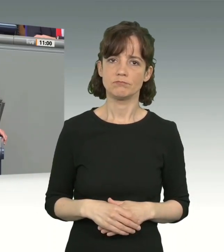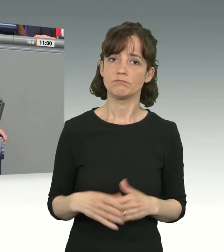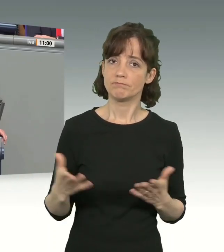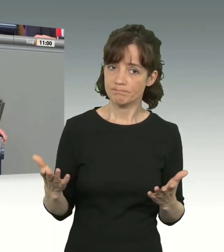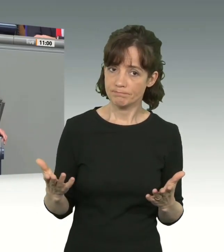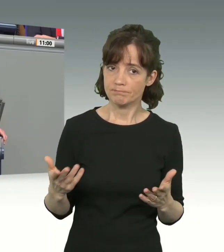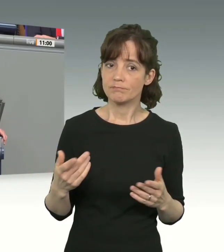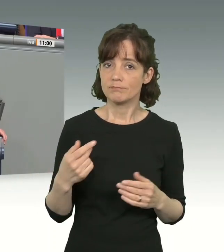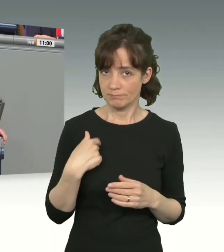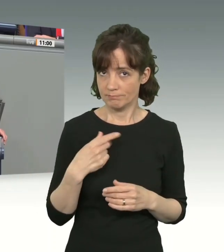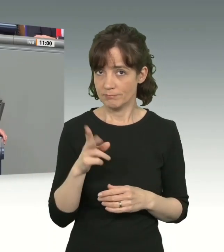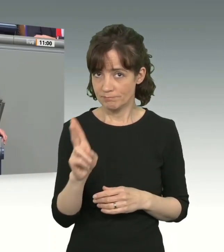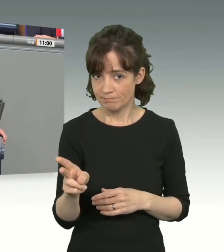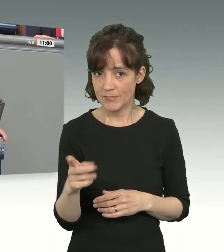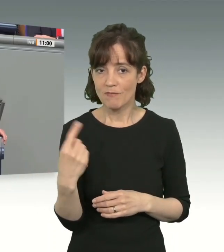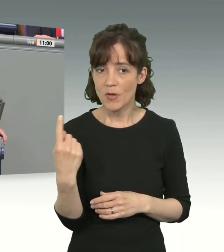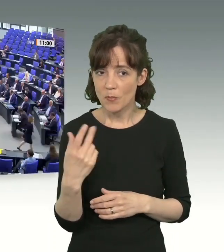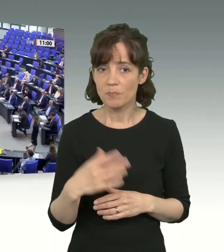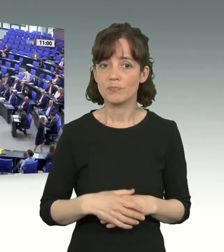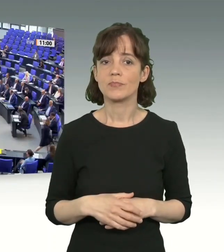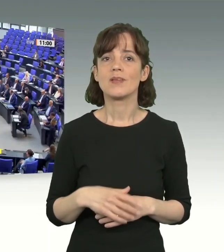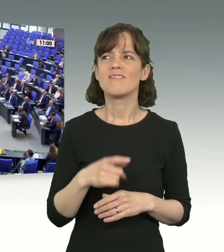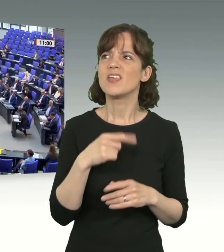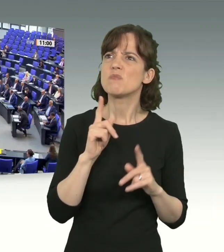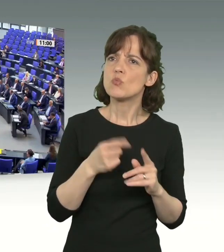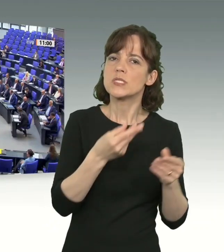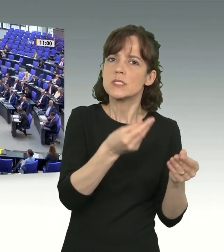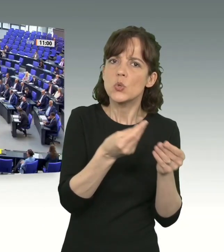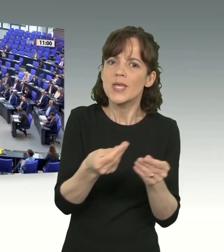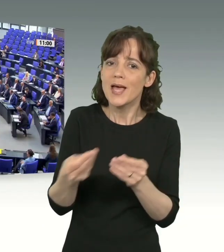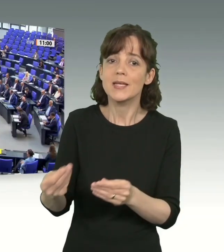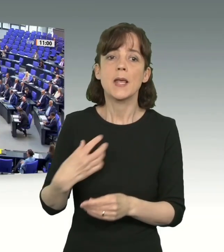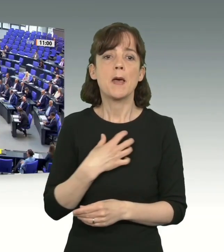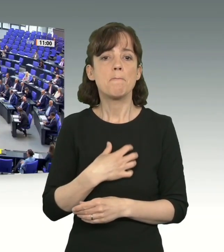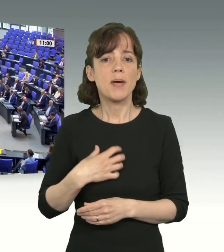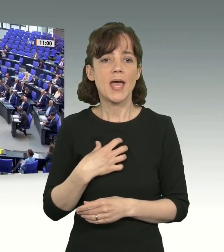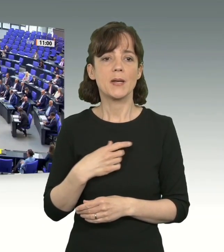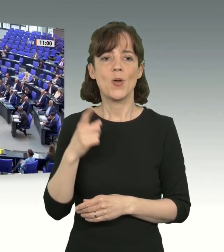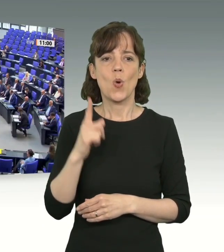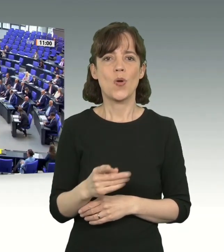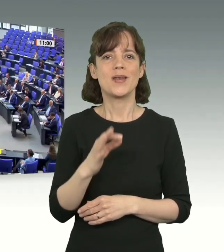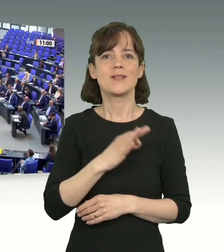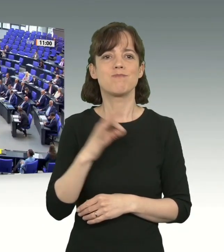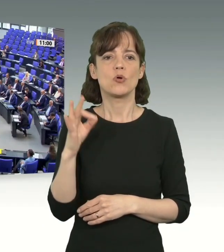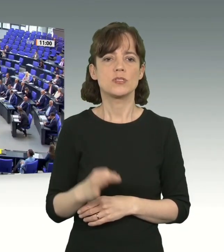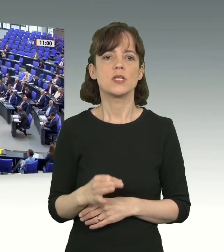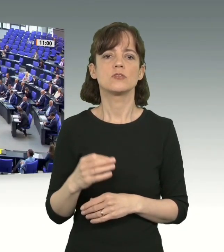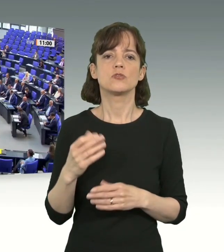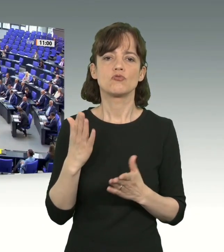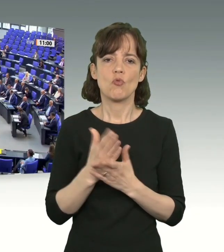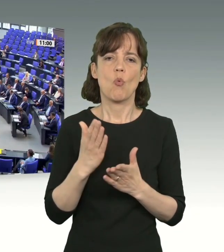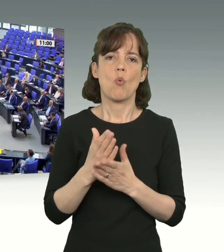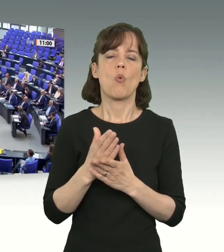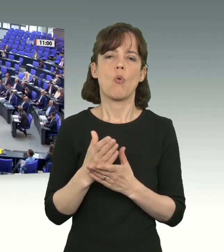stimmt. Ich sage Ihnen jetzt auch warum, Herr Hauptmann. Die müssen wir gar nicht durchreichen. In Bayern werden 100 Prozent von vornherein